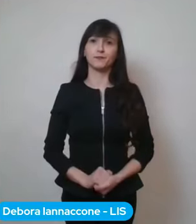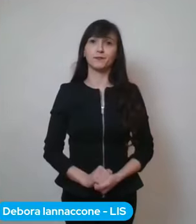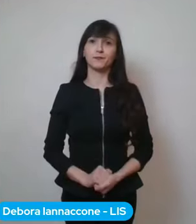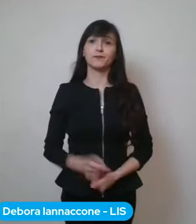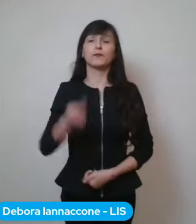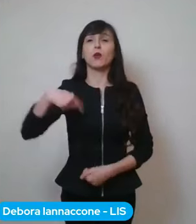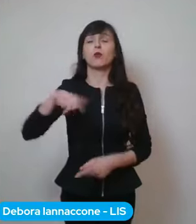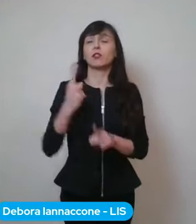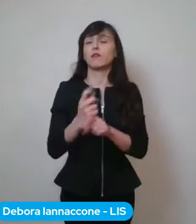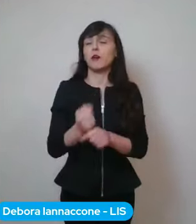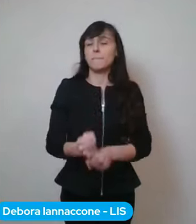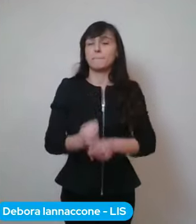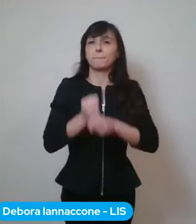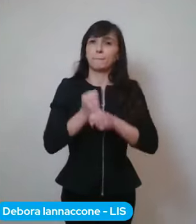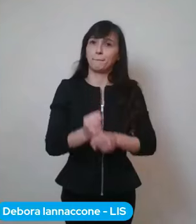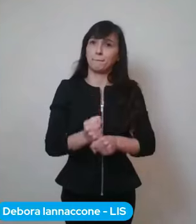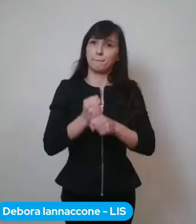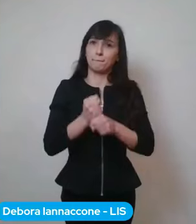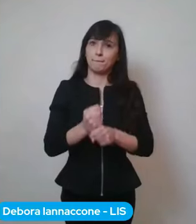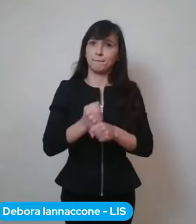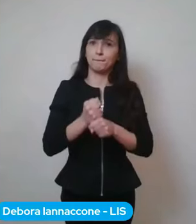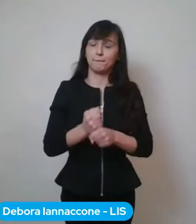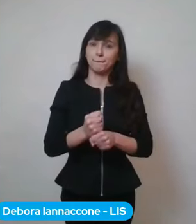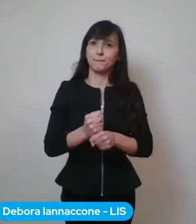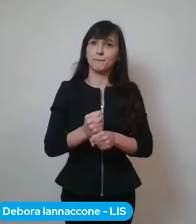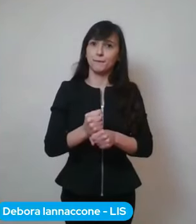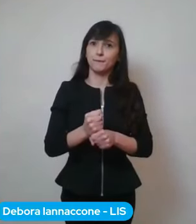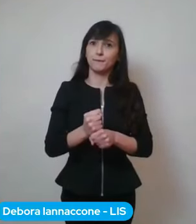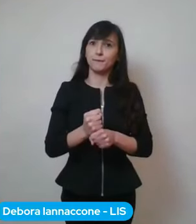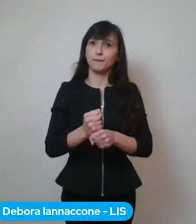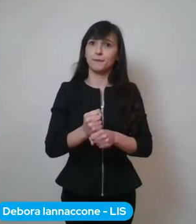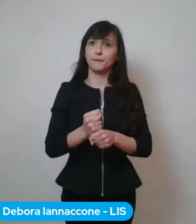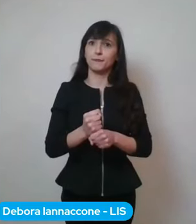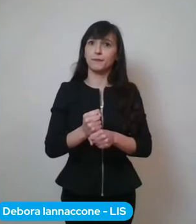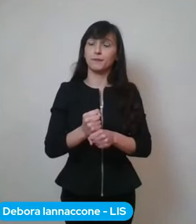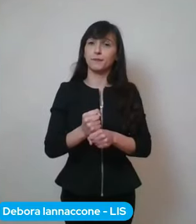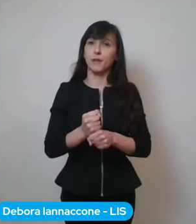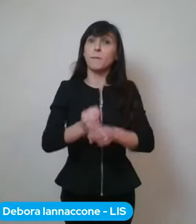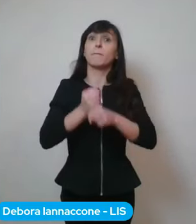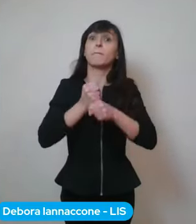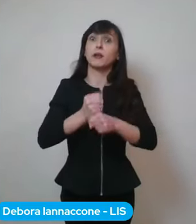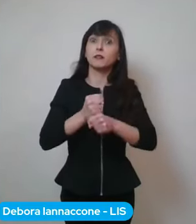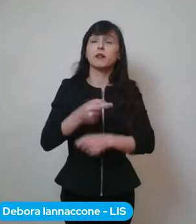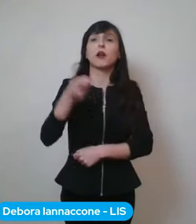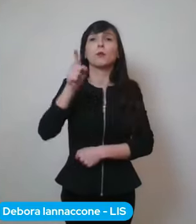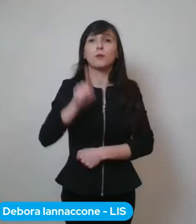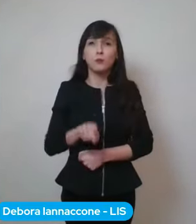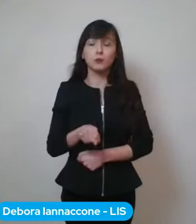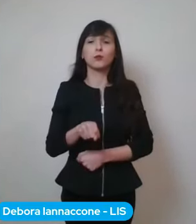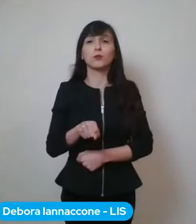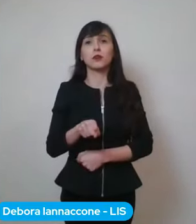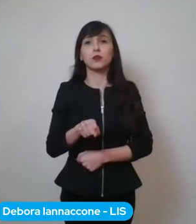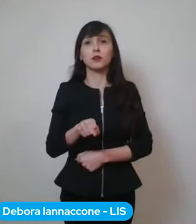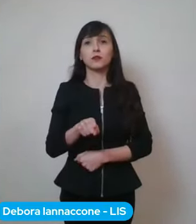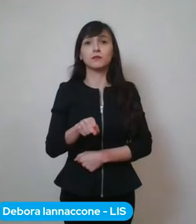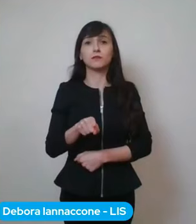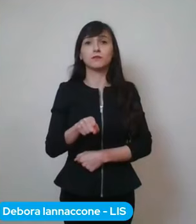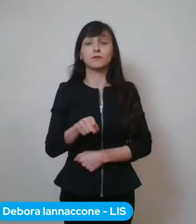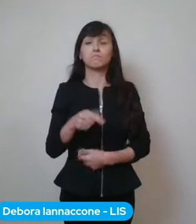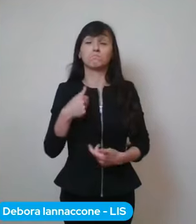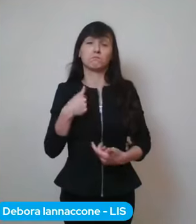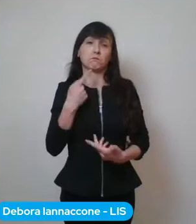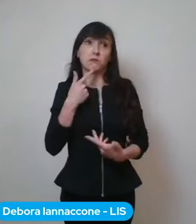pazienza e nello stesso tempo io direi che,